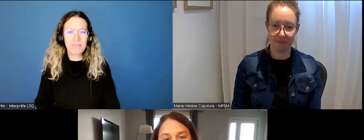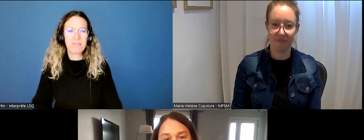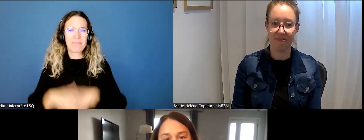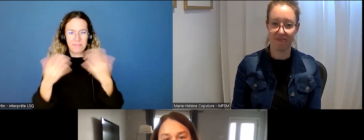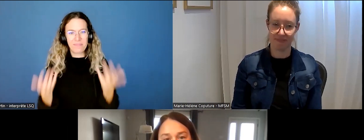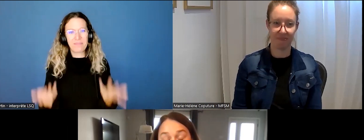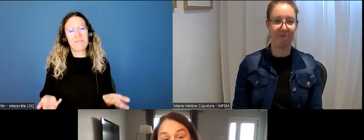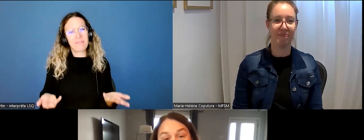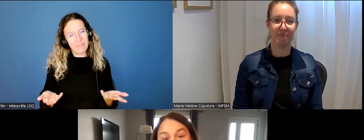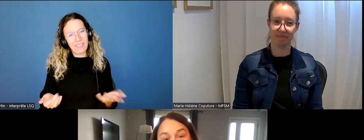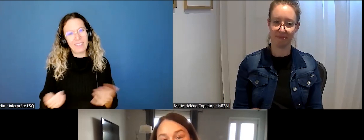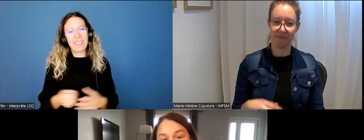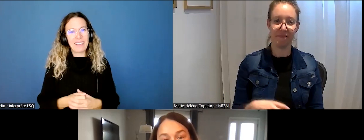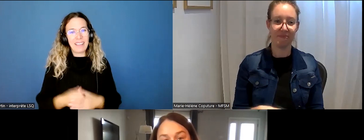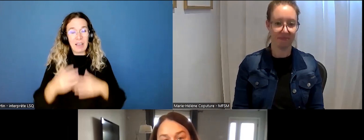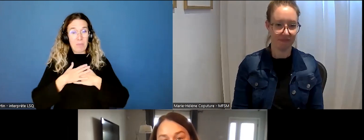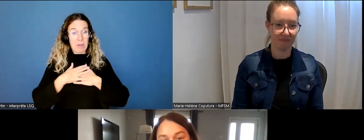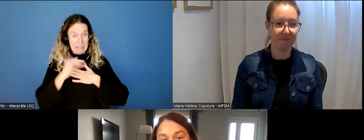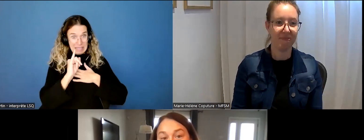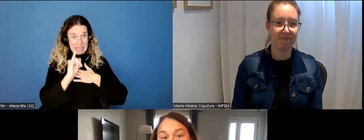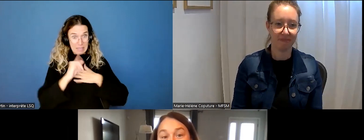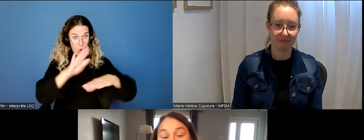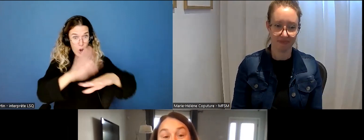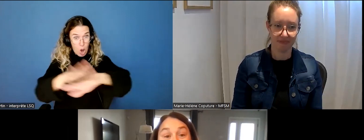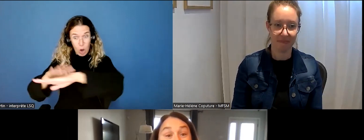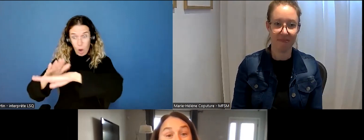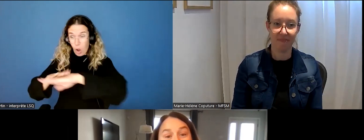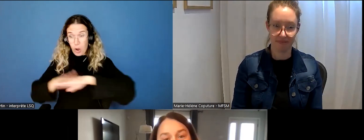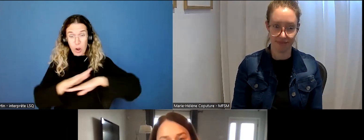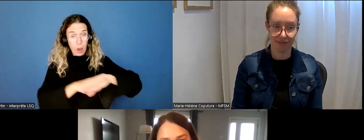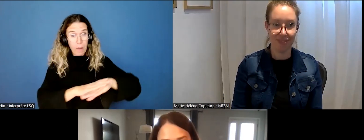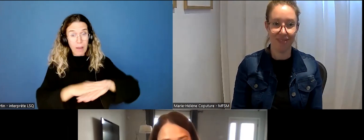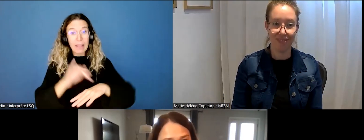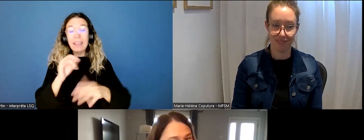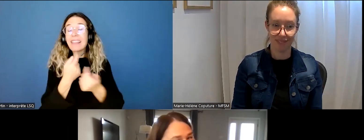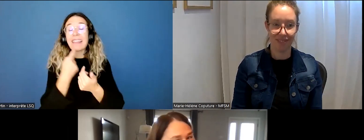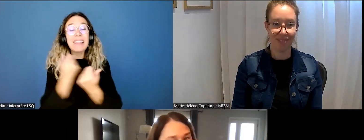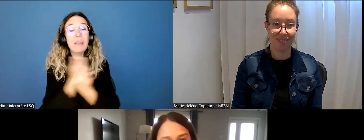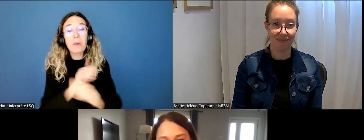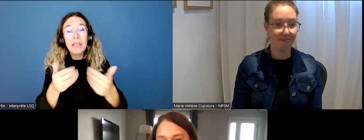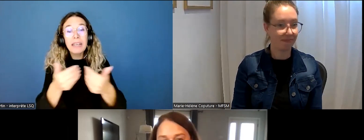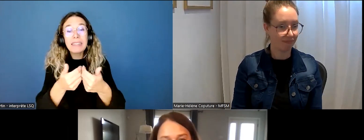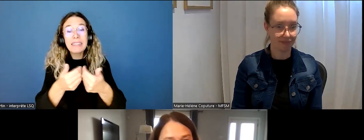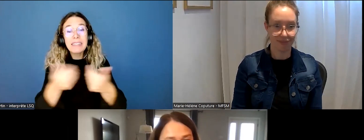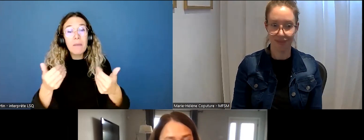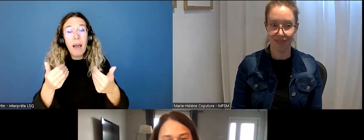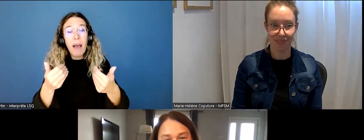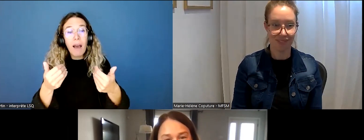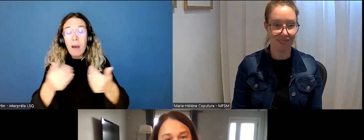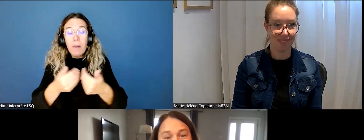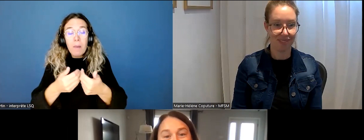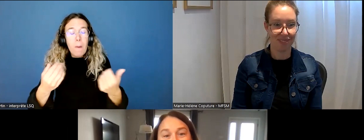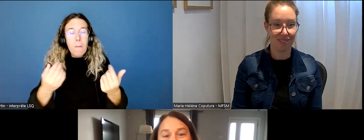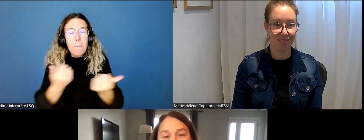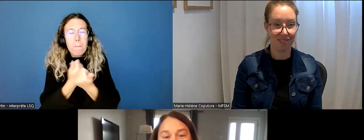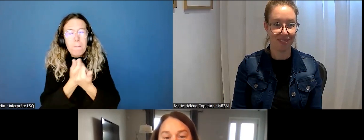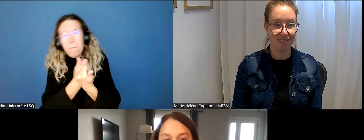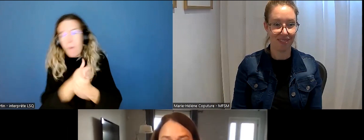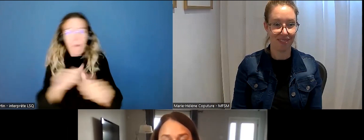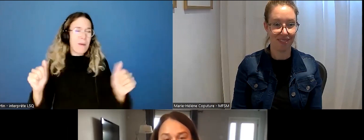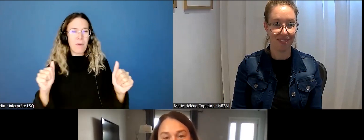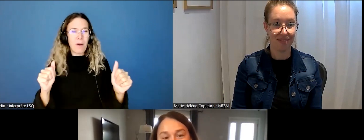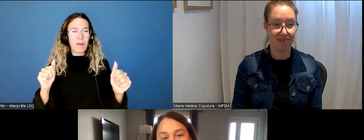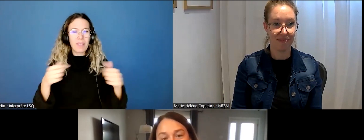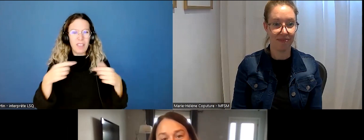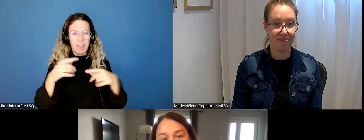Donc, moi, si je pouvais recommander à n'importe qui qui se sépare, même peu importe la raison d'aller